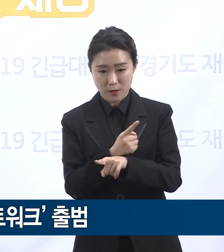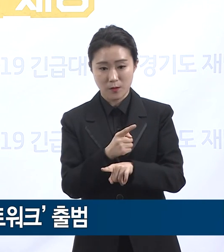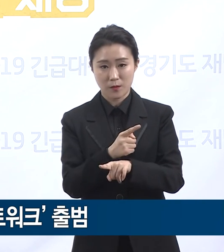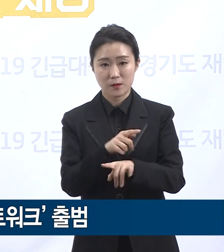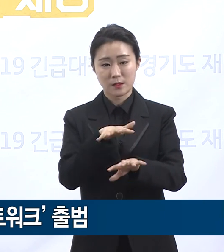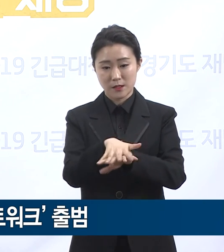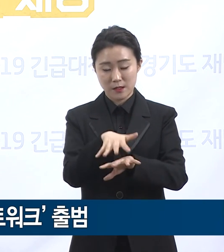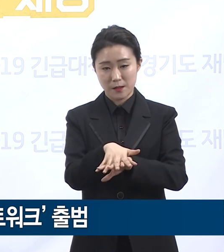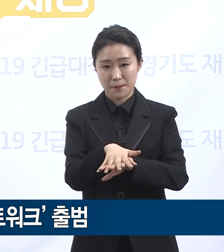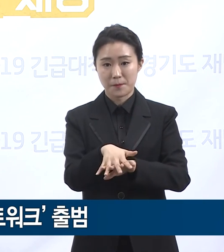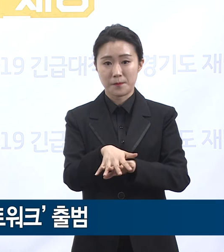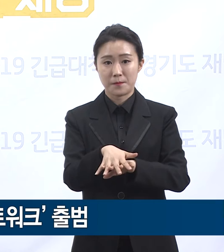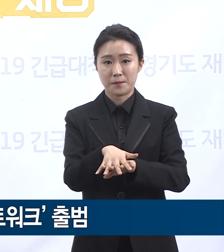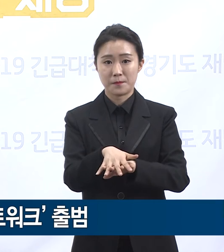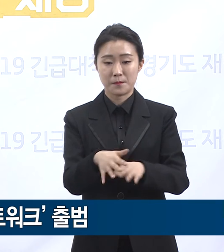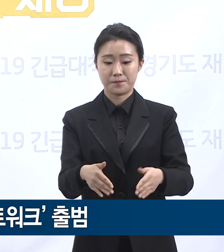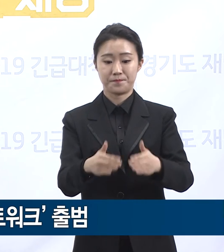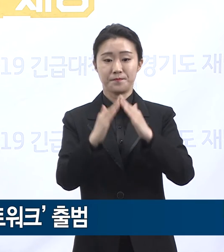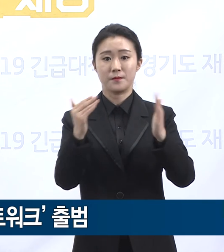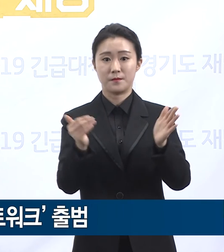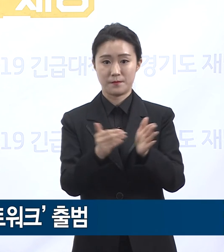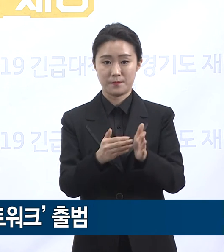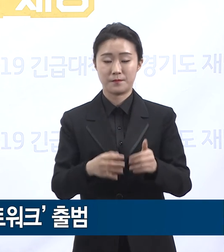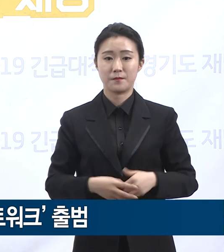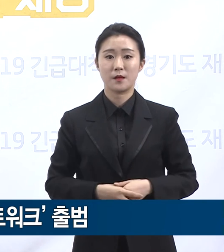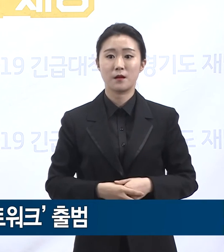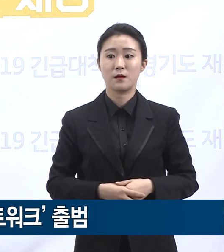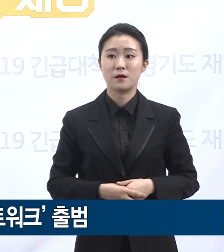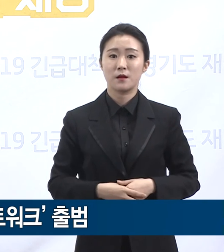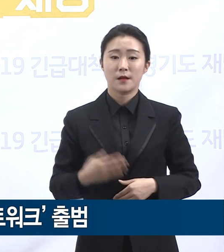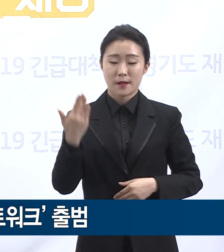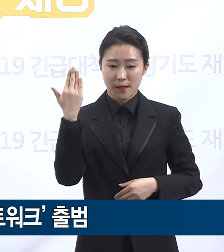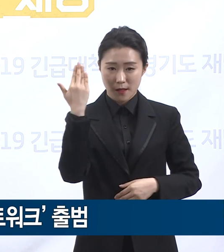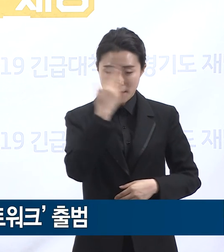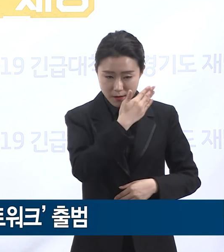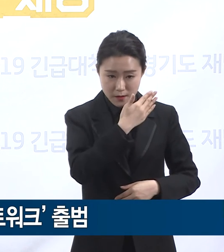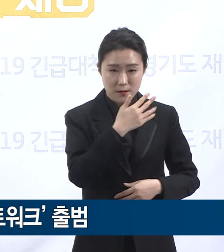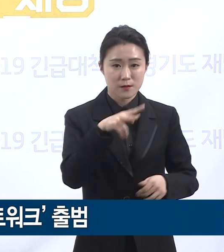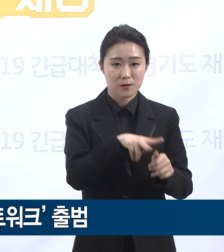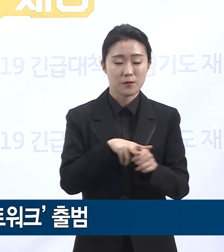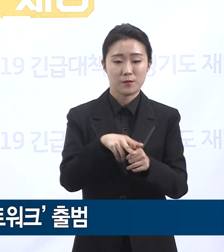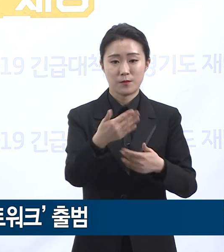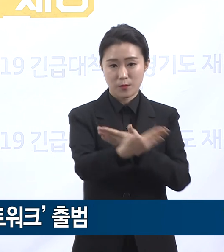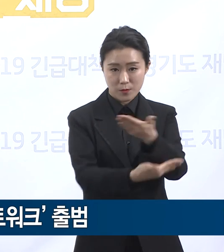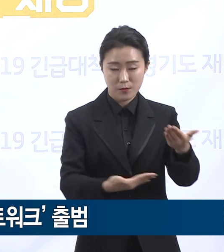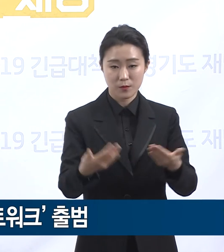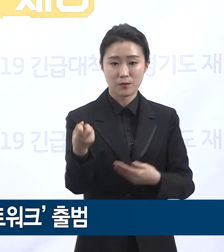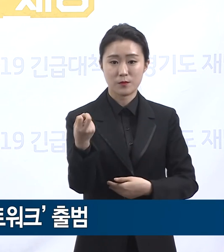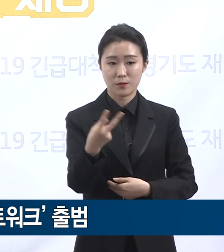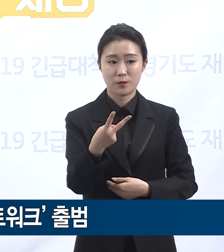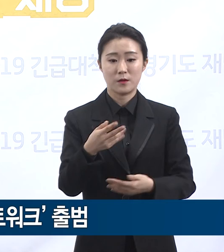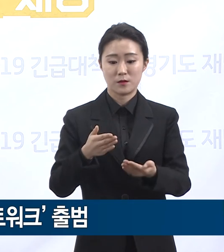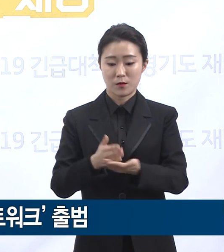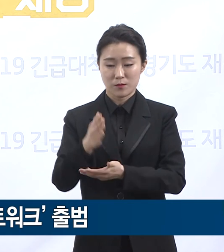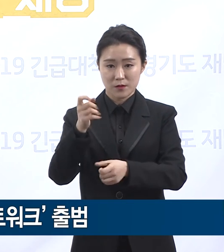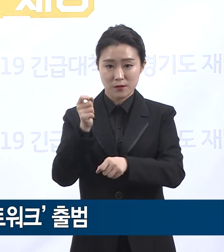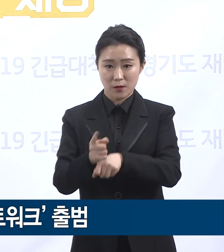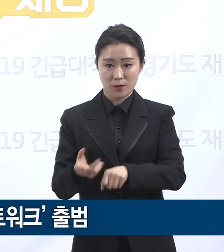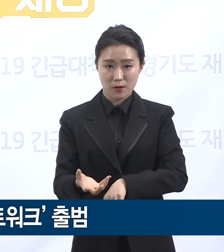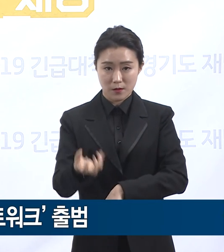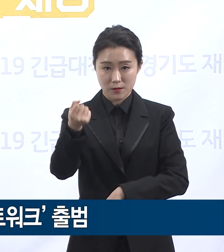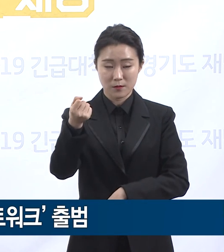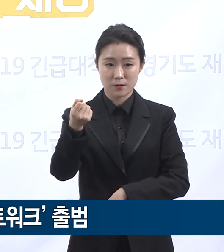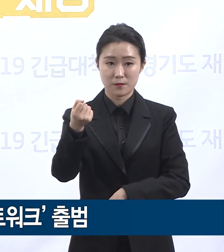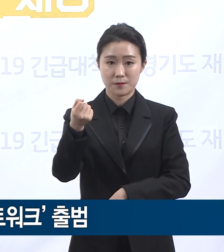투명한 정보 공유와 전문성에 기반한 의견 교환 및 소통을 통해 민관협력 거버넌스를 보다 능동적으로